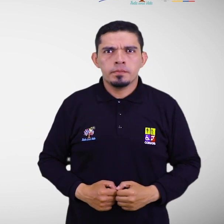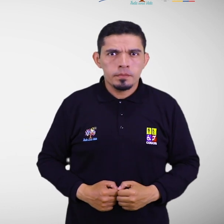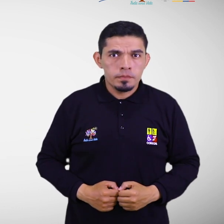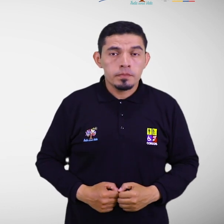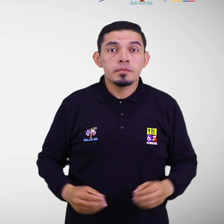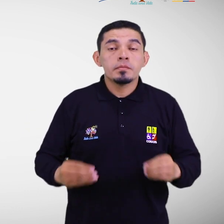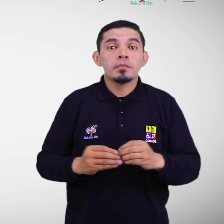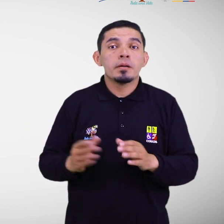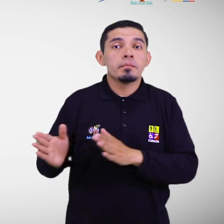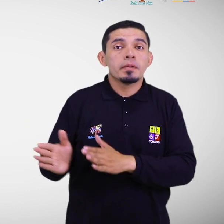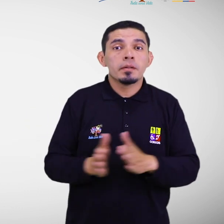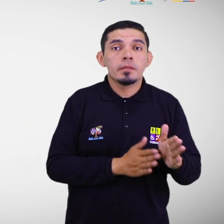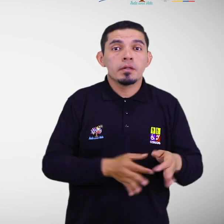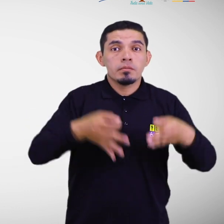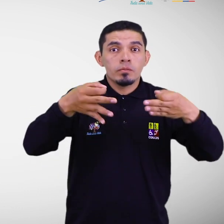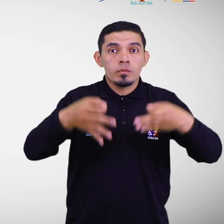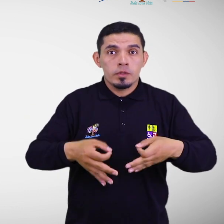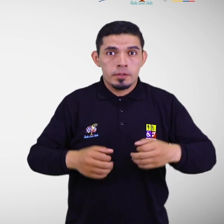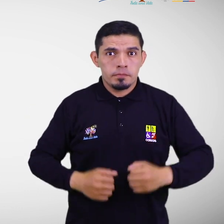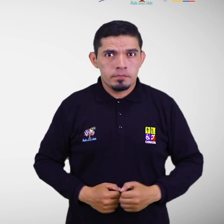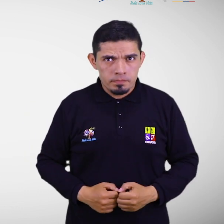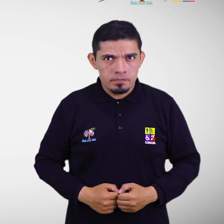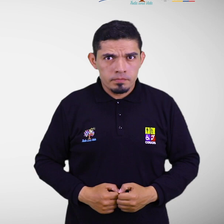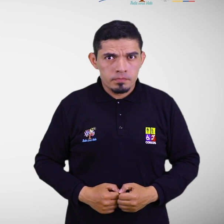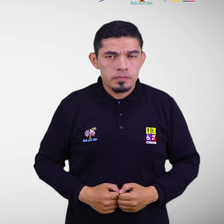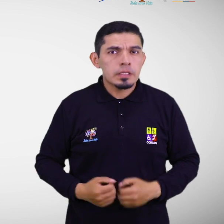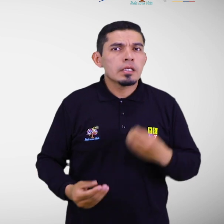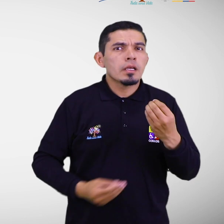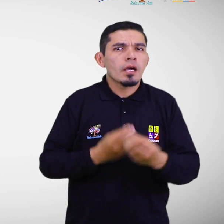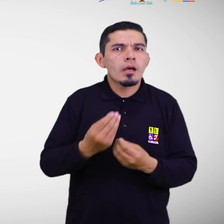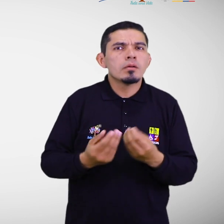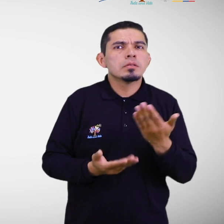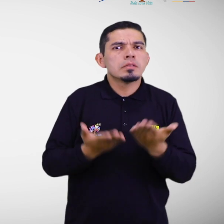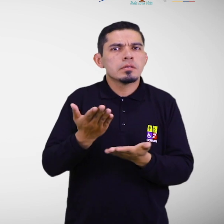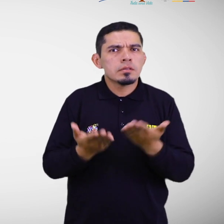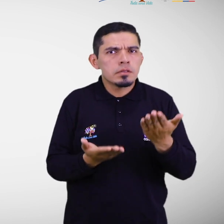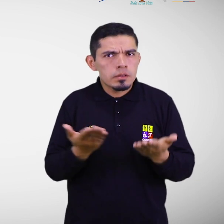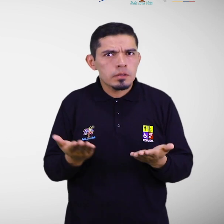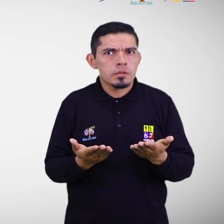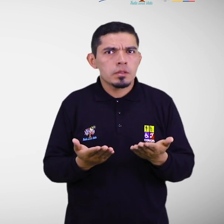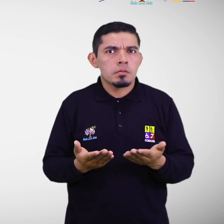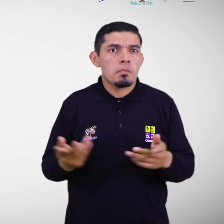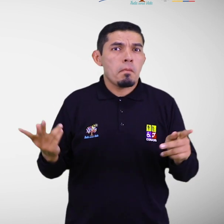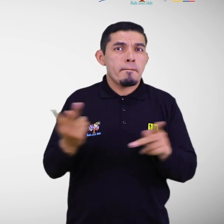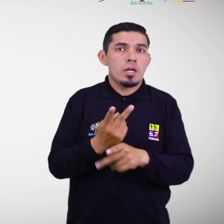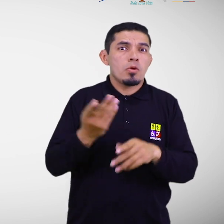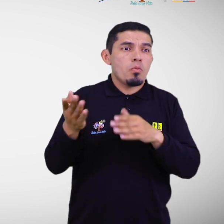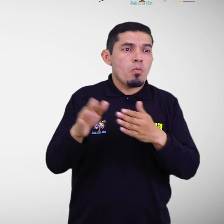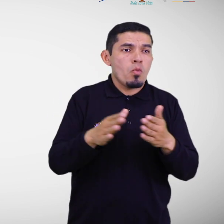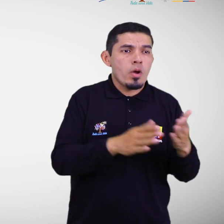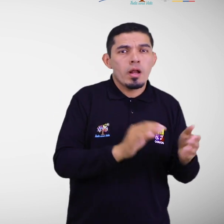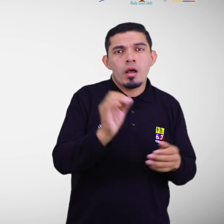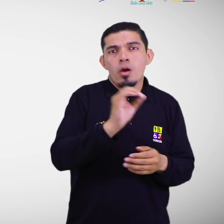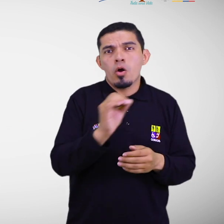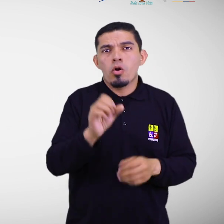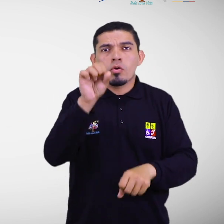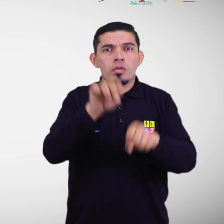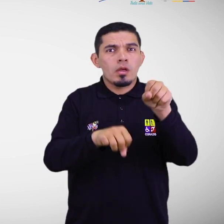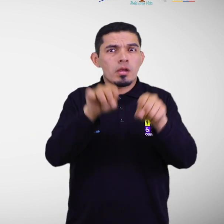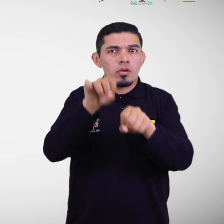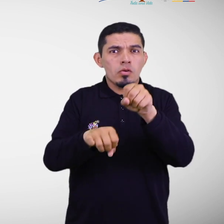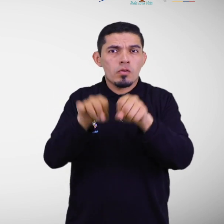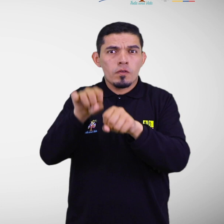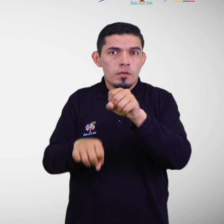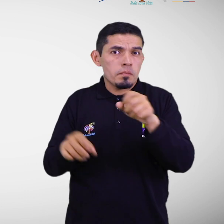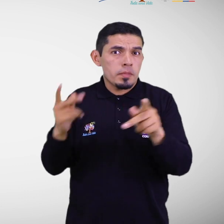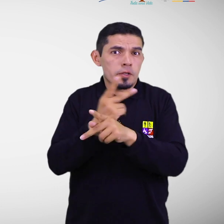y actúen de forma adecuada, reduciendo de esta forma la posibilidad de que se produzcan pérdidas o daños ante la ocurrencia de un